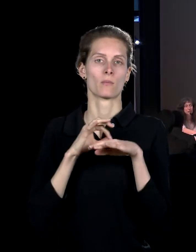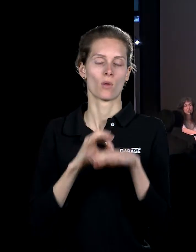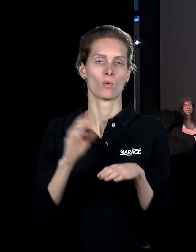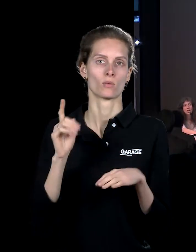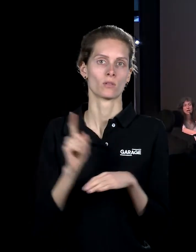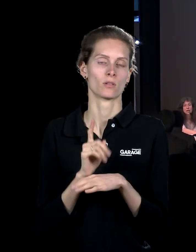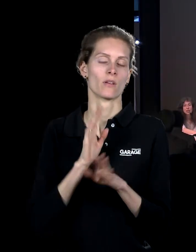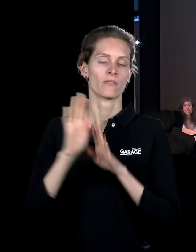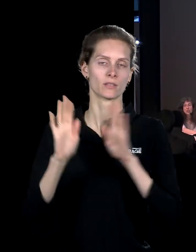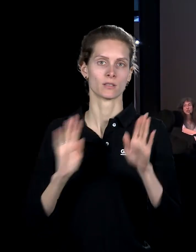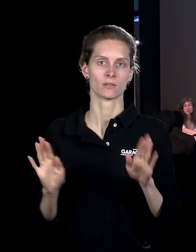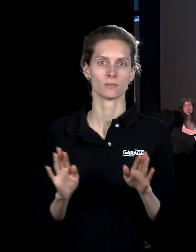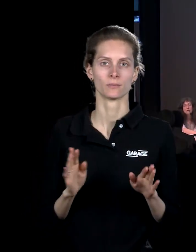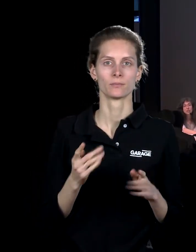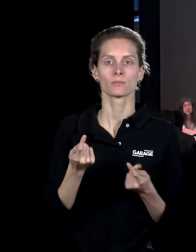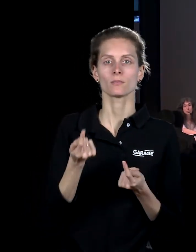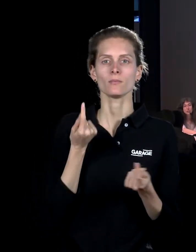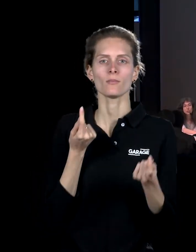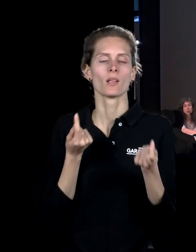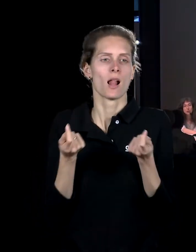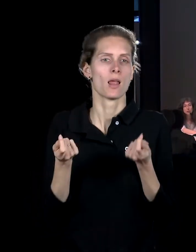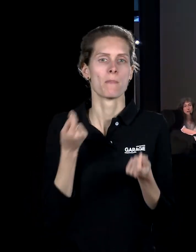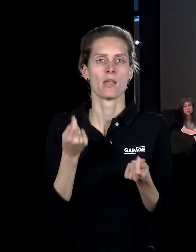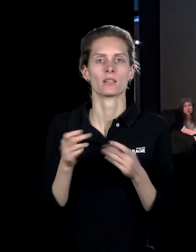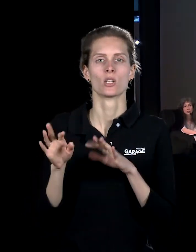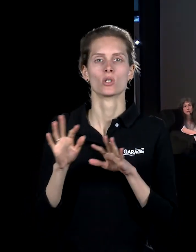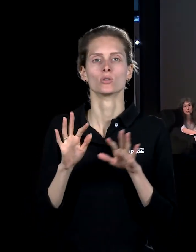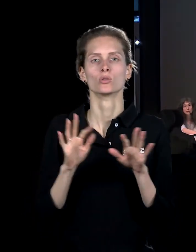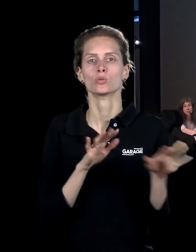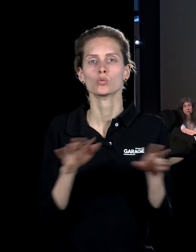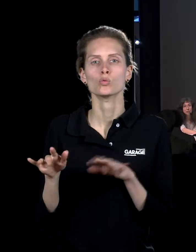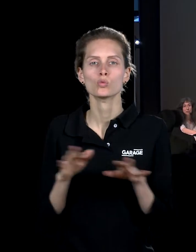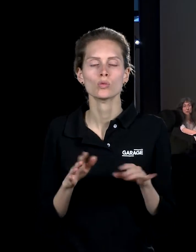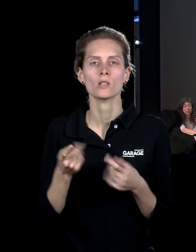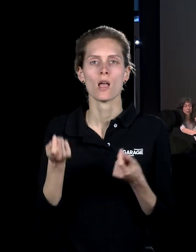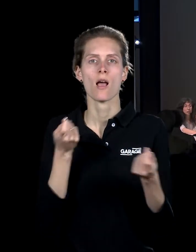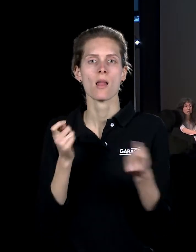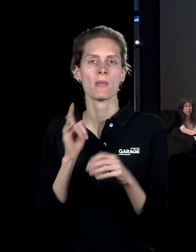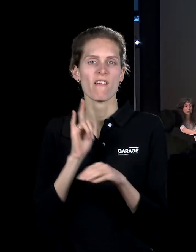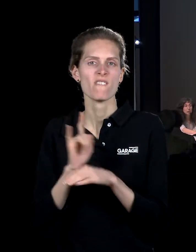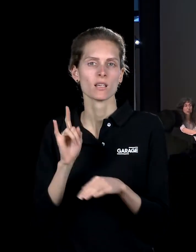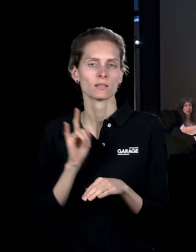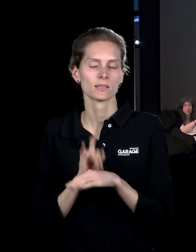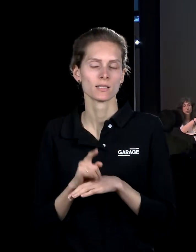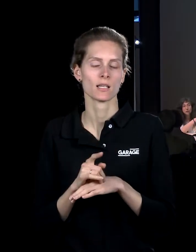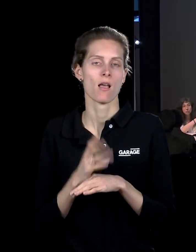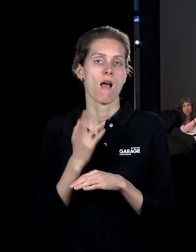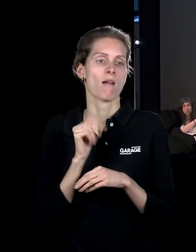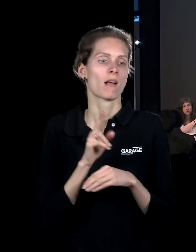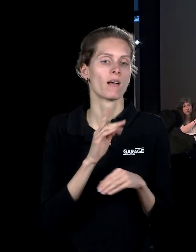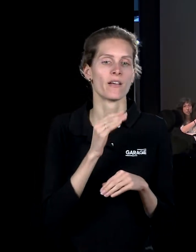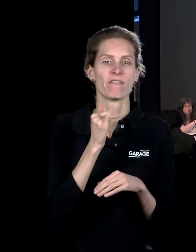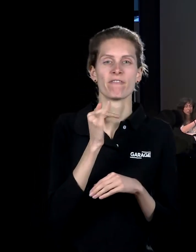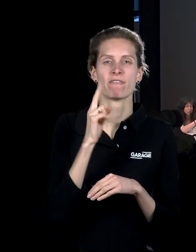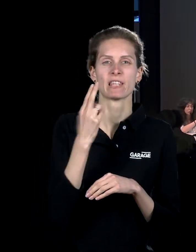оживают в них. Элемент нарративности, элемент сюжета, элемент фикции, элемент того, как история о том, как фикция